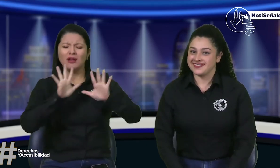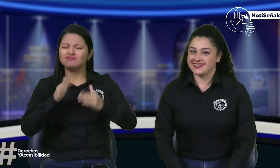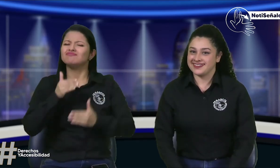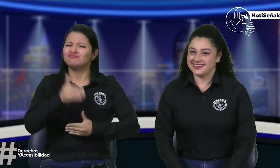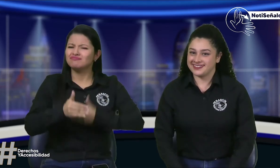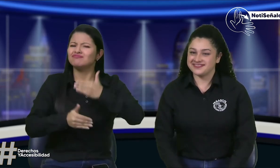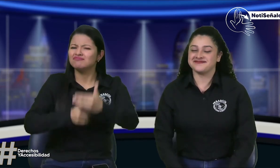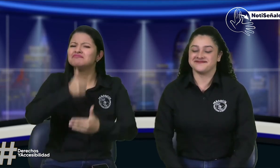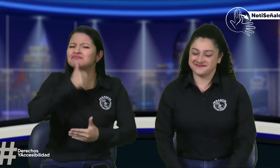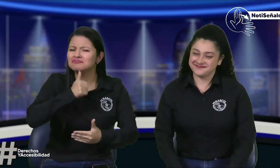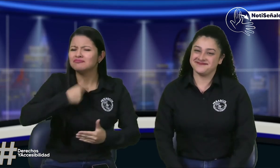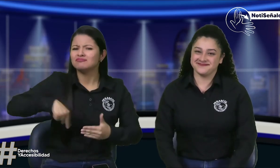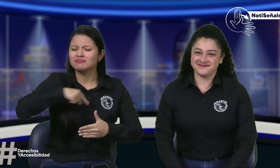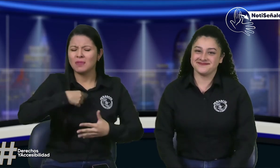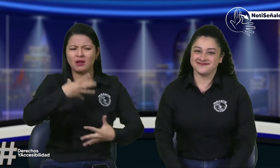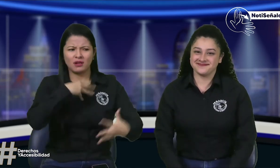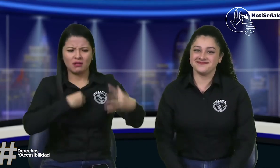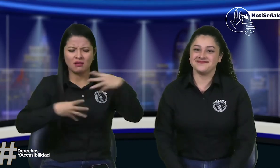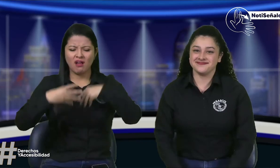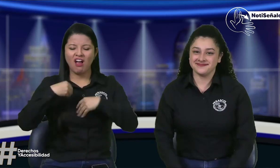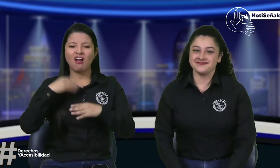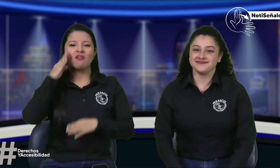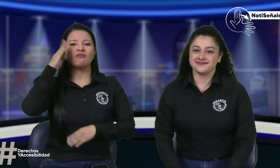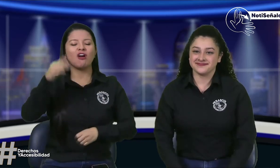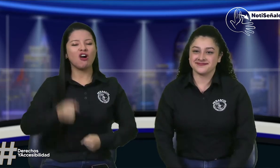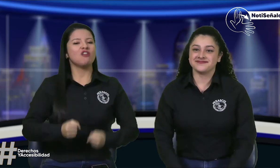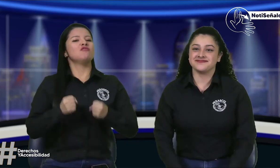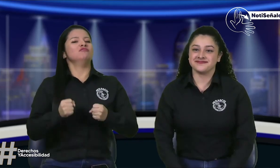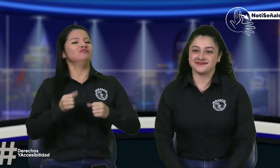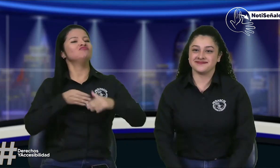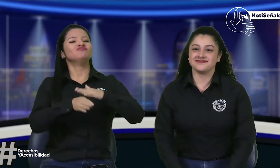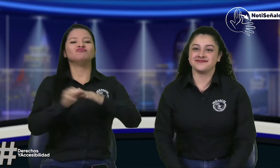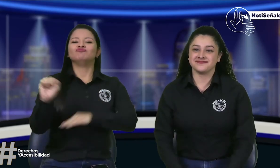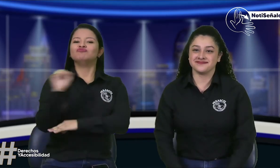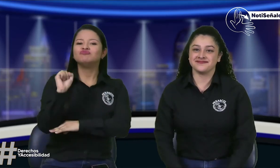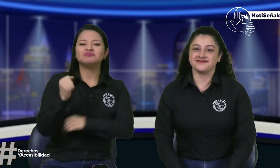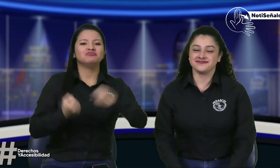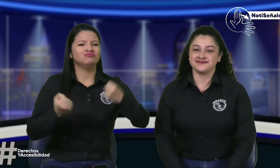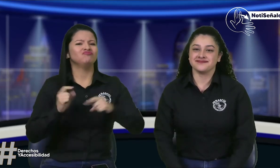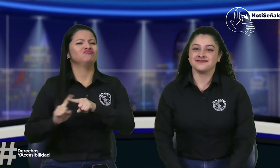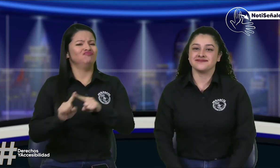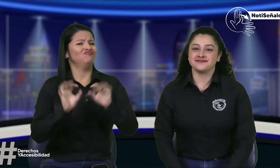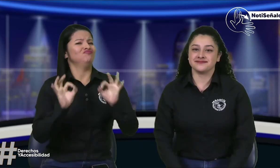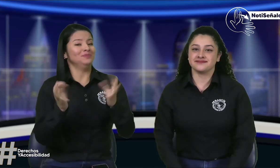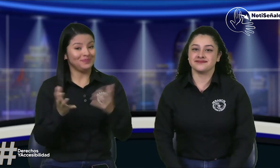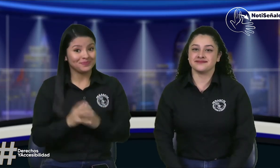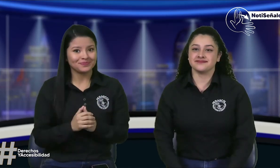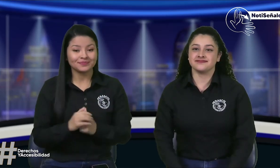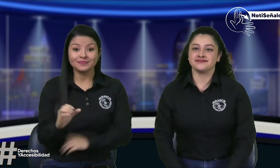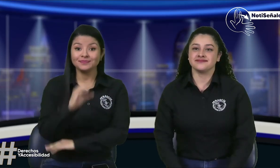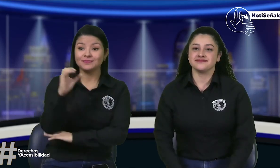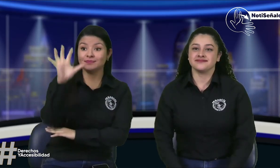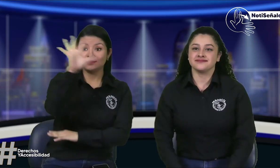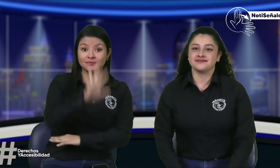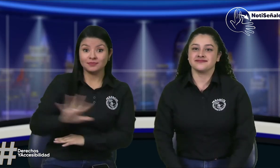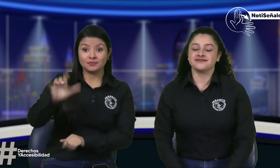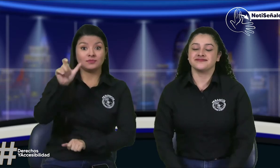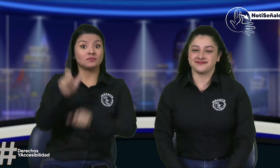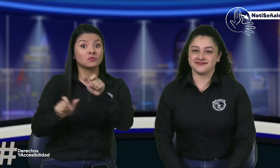conducción y pues tenemos algunas dudas pero pues seguiremos aprendiendo para saber bien cómo es este proceso y poder acceder a